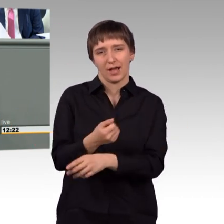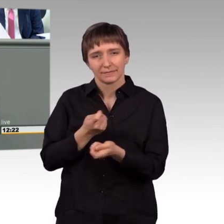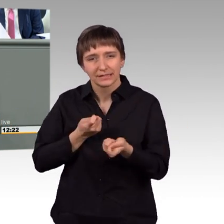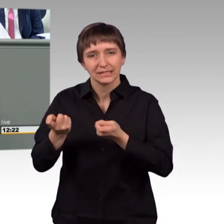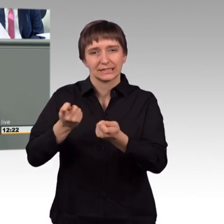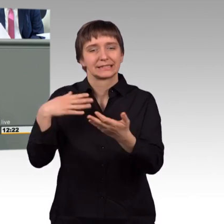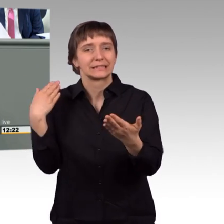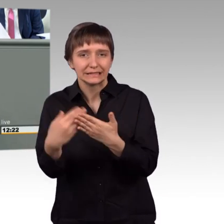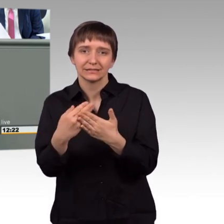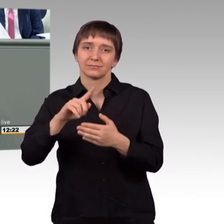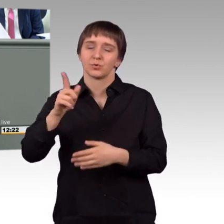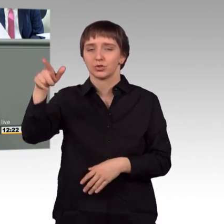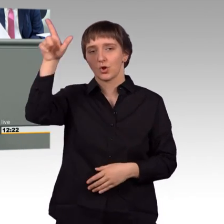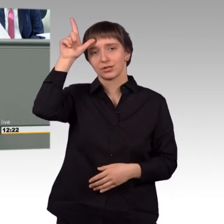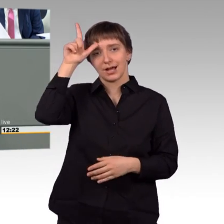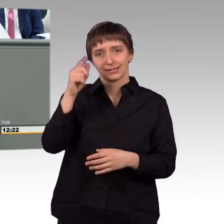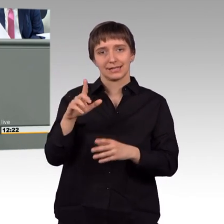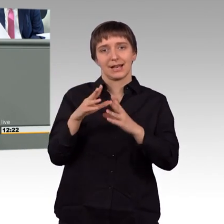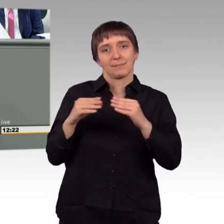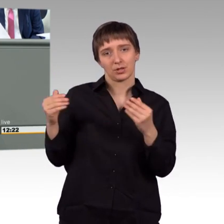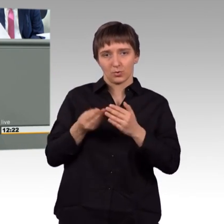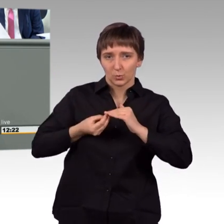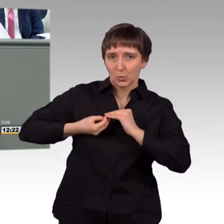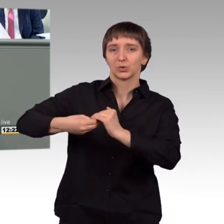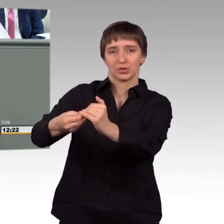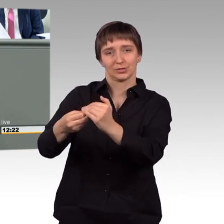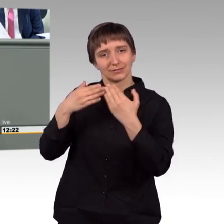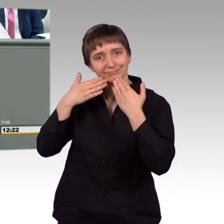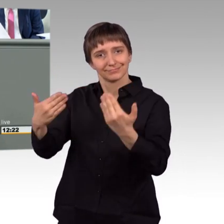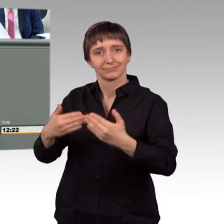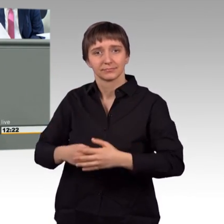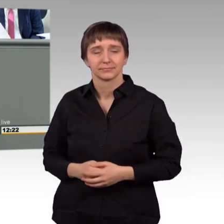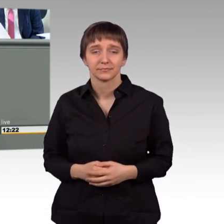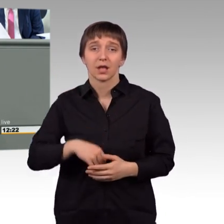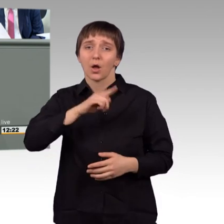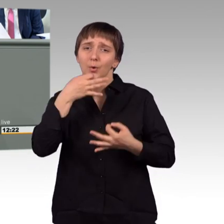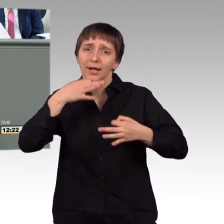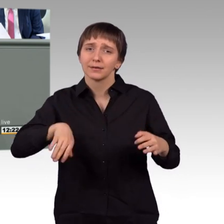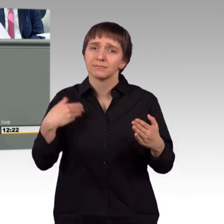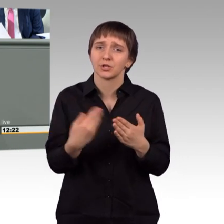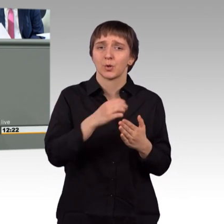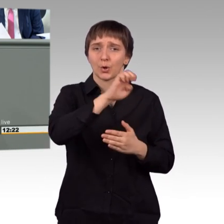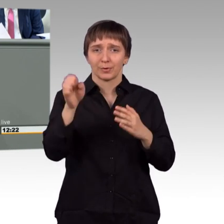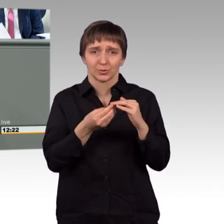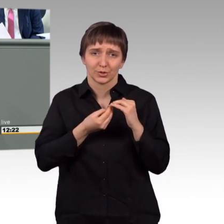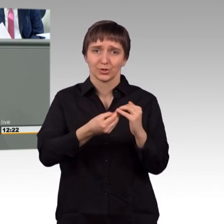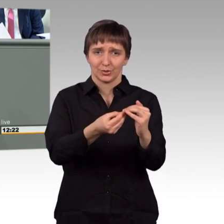Jordanien zu stützen. Ein ganz konkretes Beispiel aber für europäische Unterstützung ist der Irak. Wir müssen verhindern,